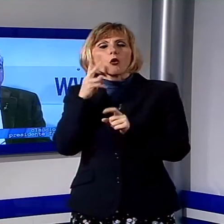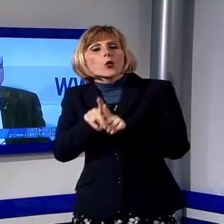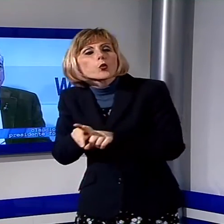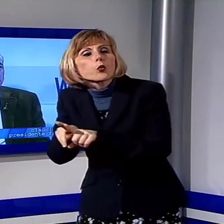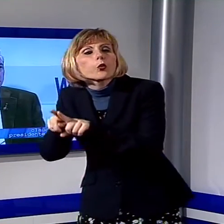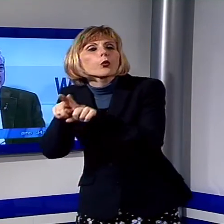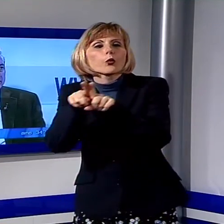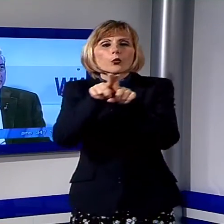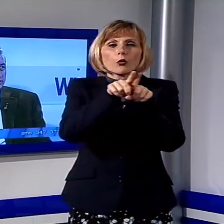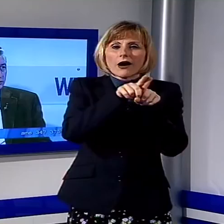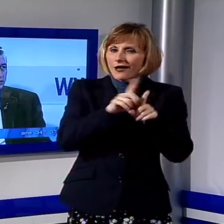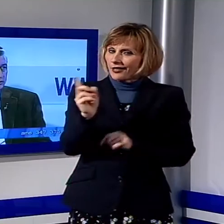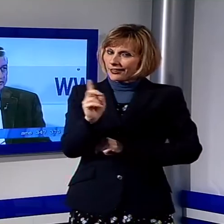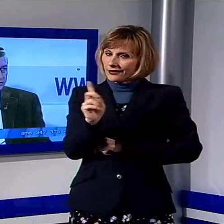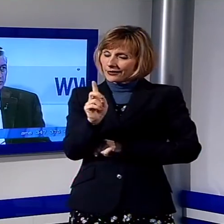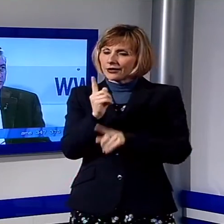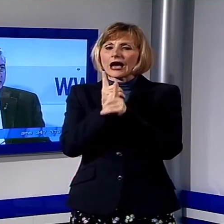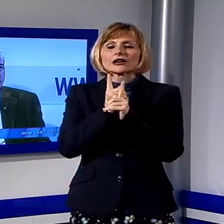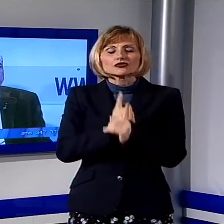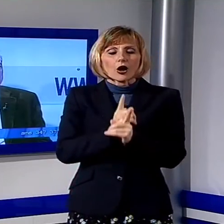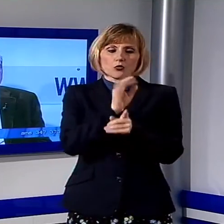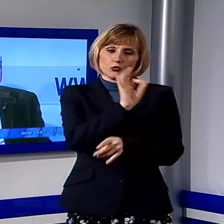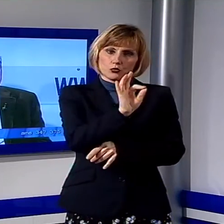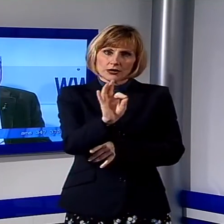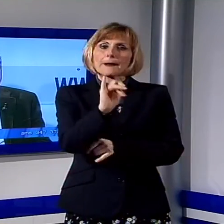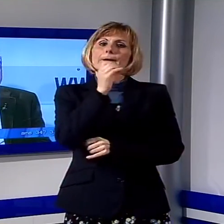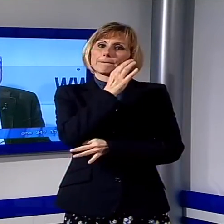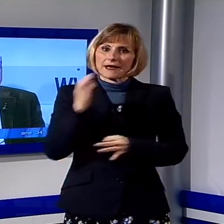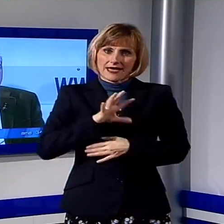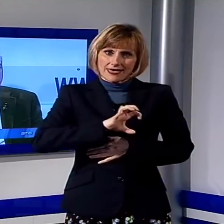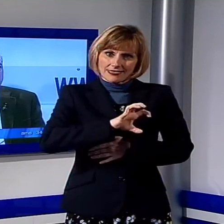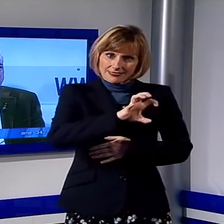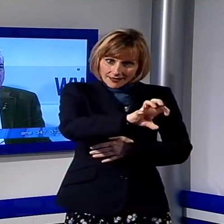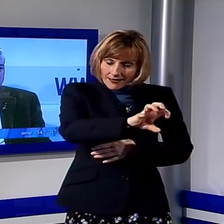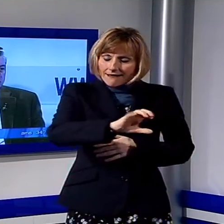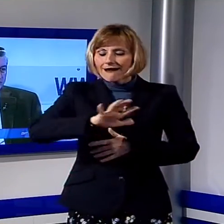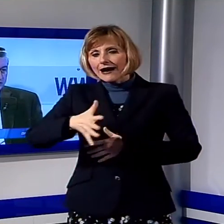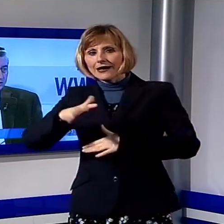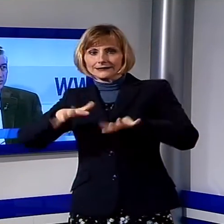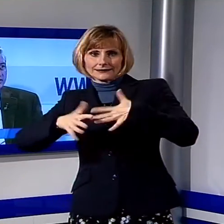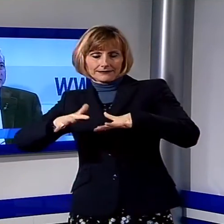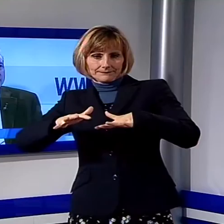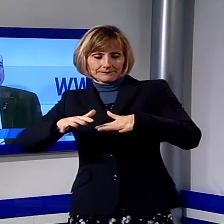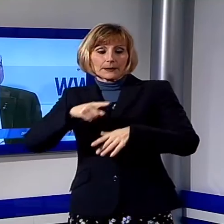ci sono settori che ancora non stanno recuperando, non stanno andando bene, quindi c'è una ripresa debole, lenta,